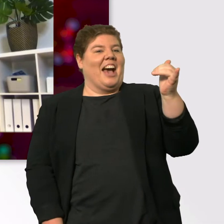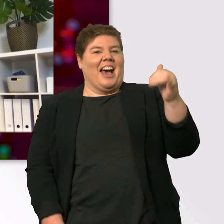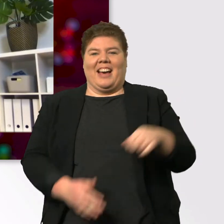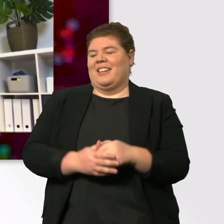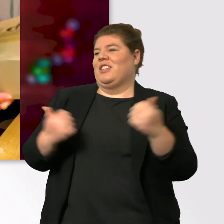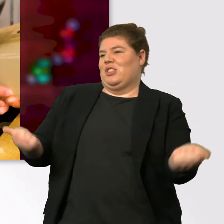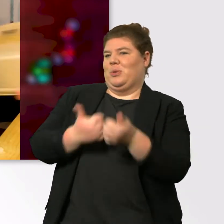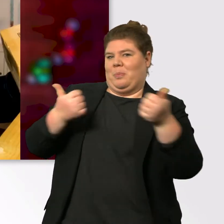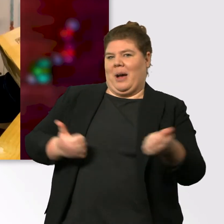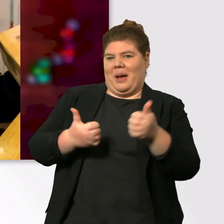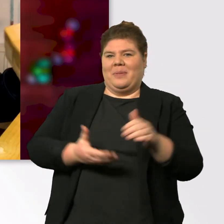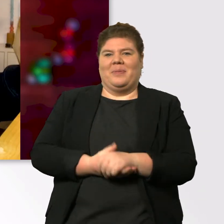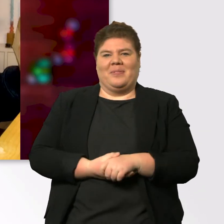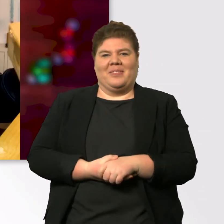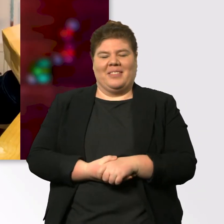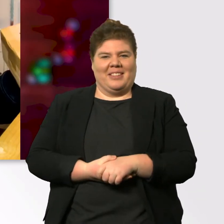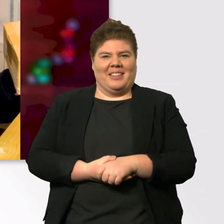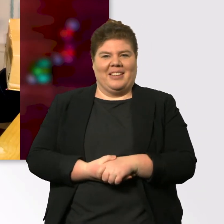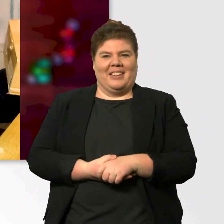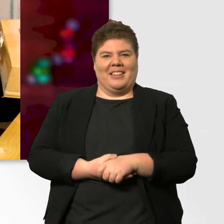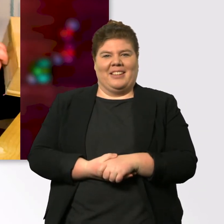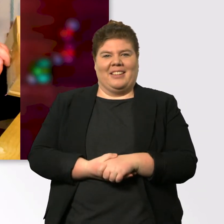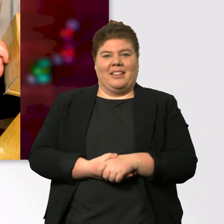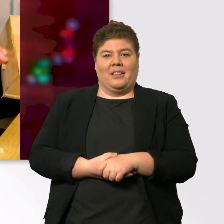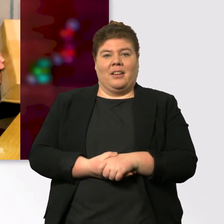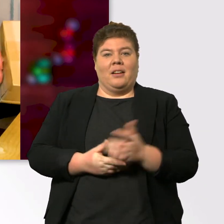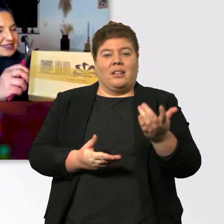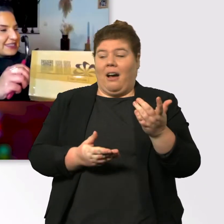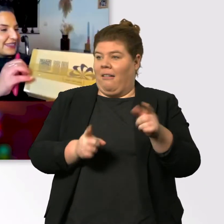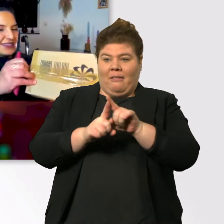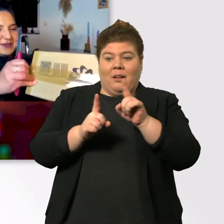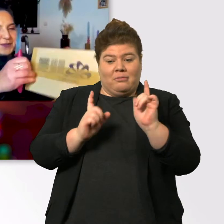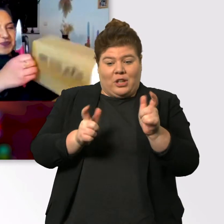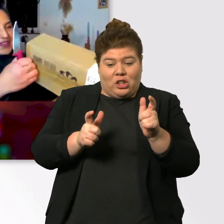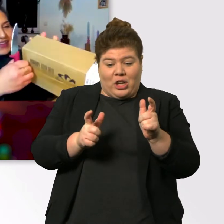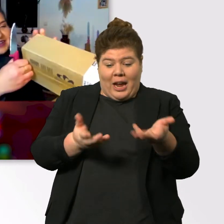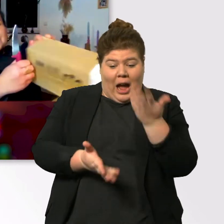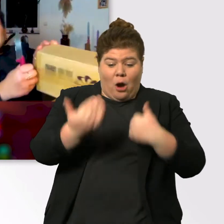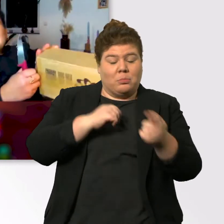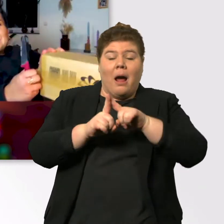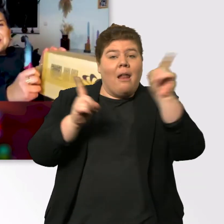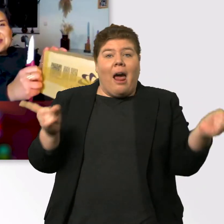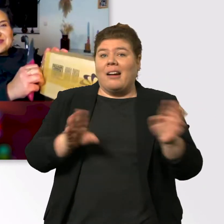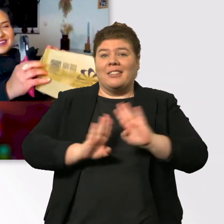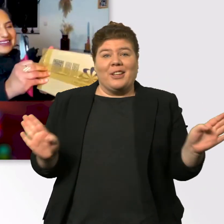Großartig. Ich habe schon tatsächlich länger kein Geschenk mehr ausgepackt. Und ich bin ein bisschen